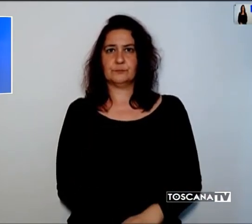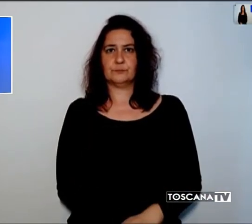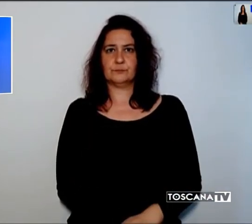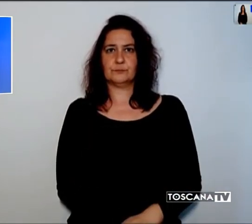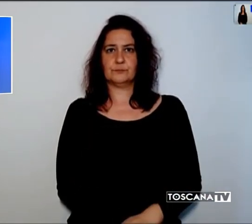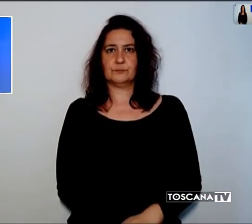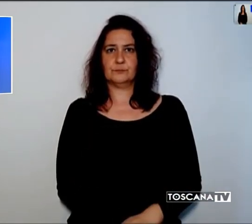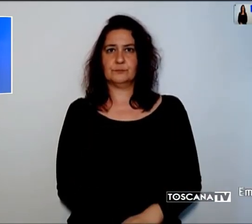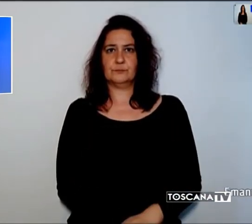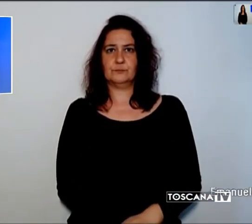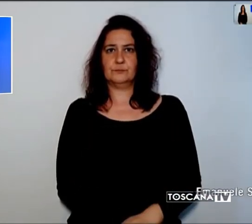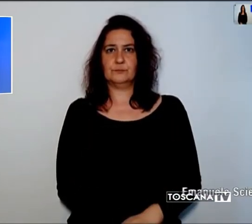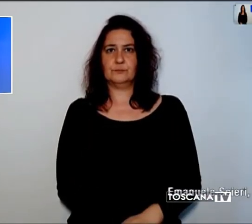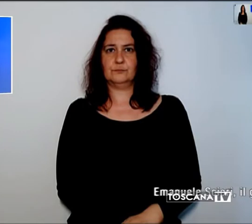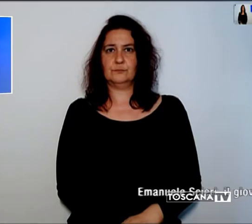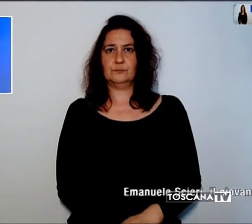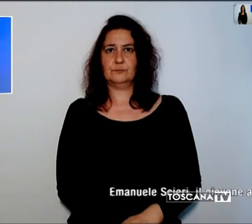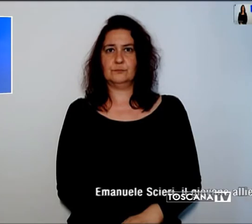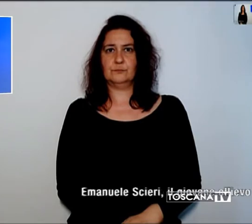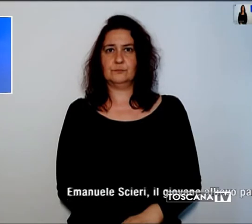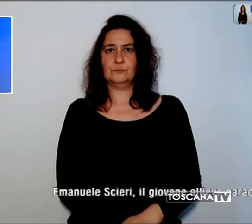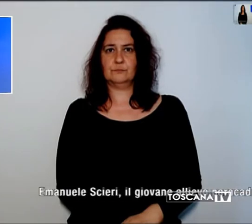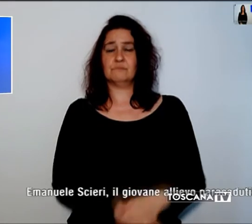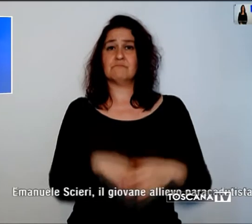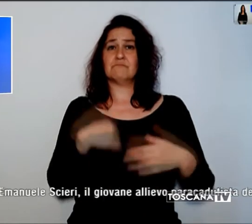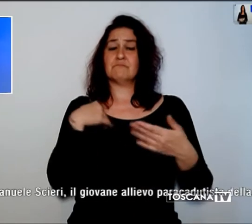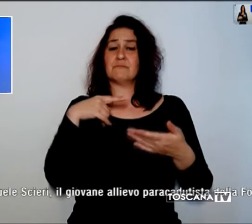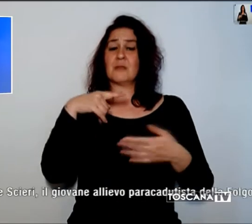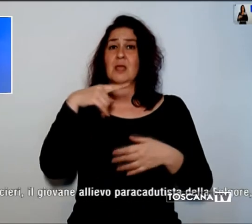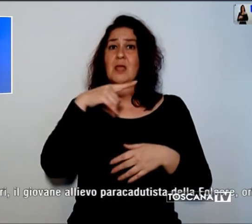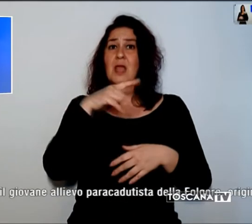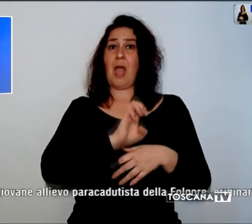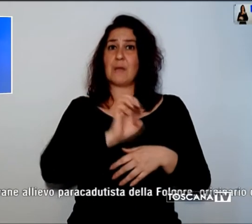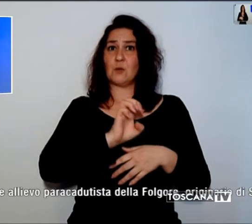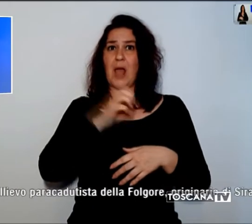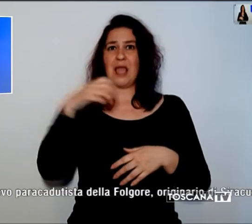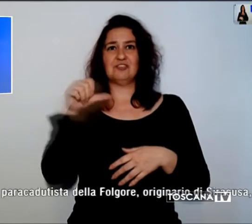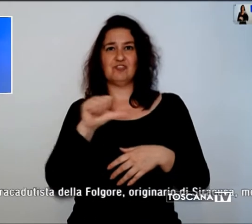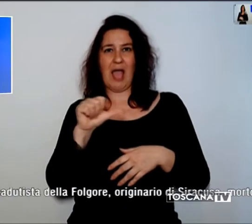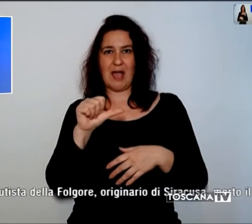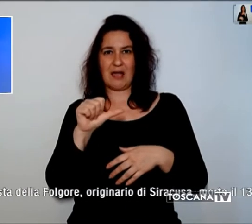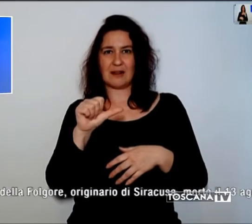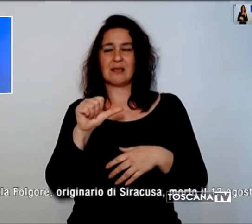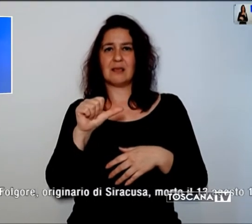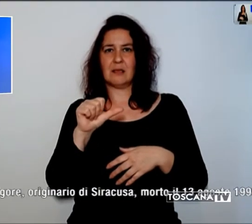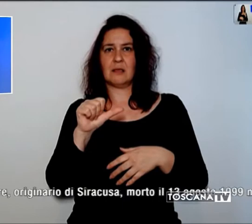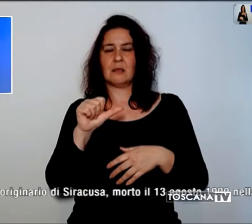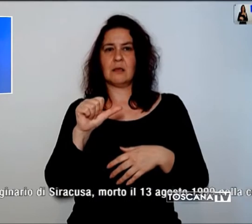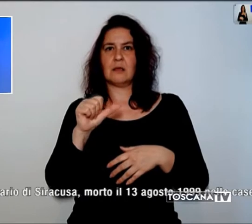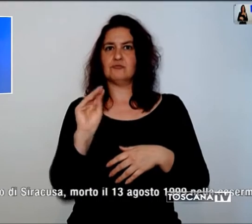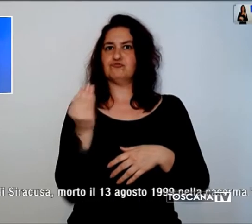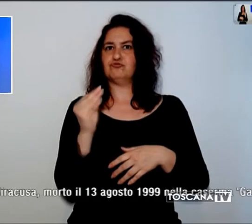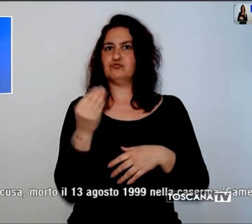Emanuele Sceri, il giovane allievo paracadutista della Folgore, originario di Siracusa,